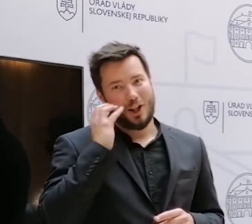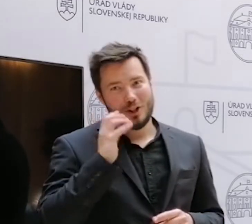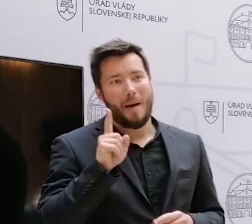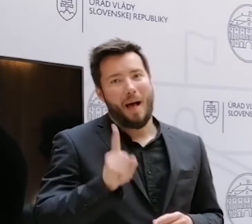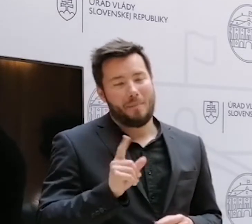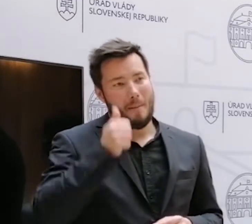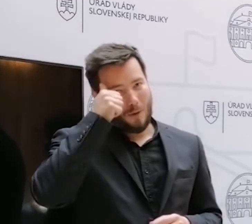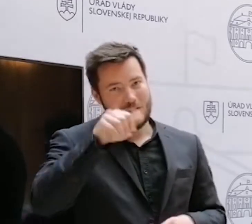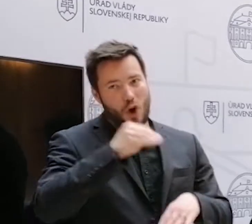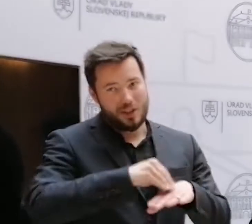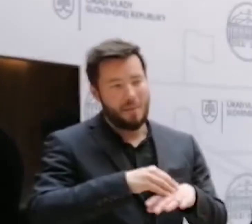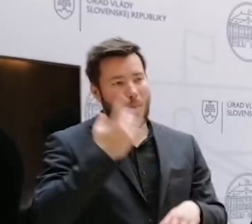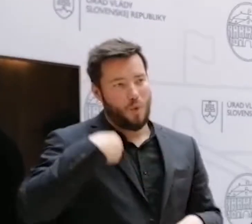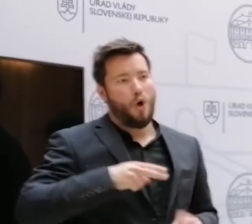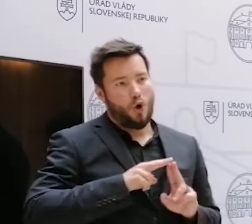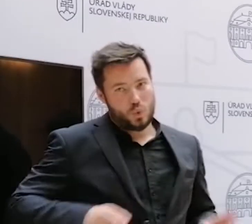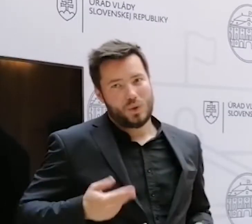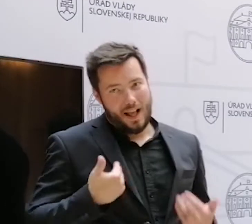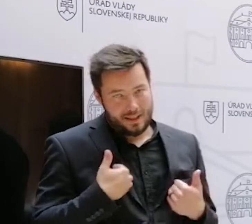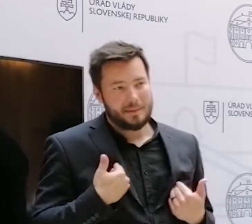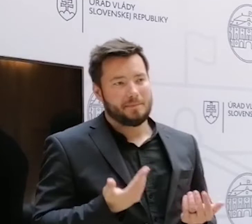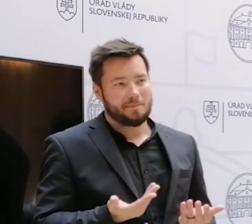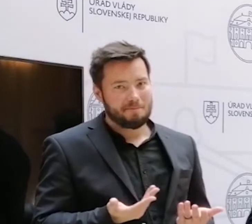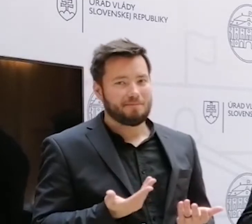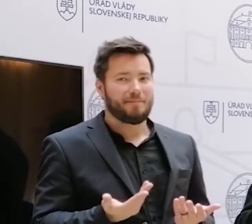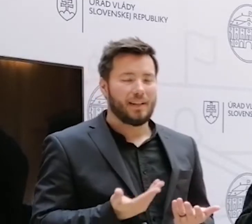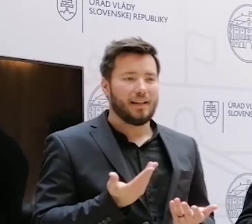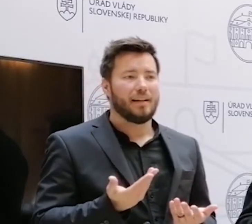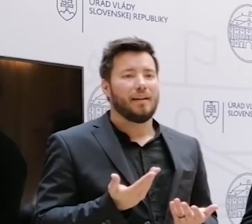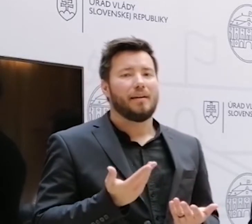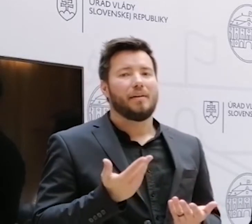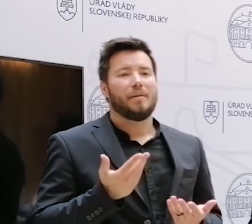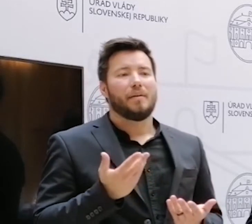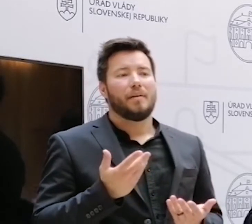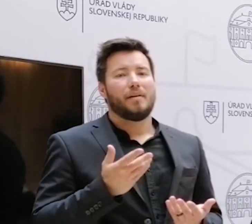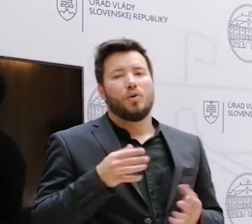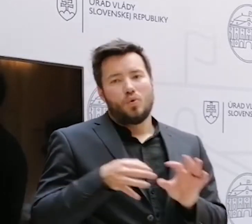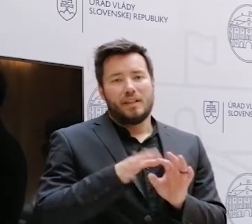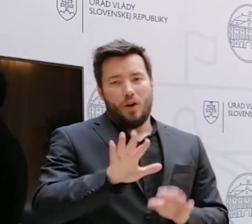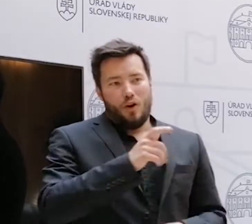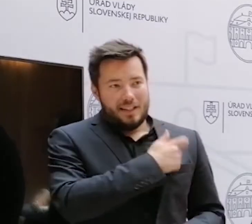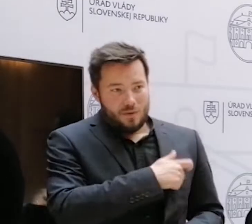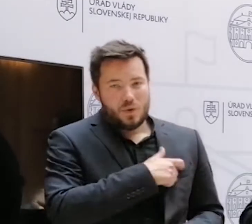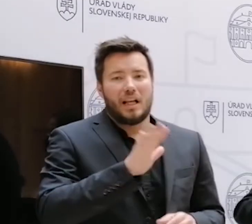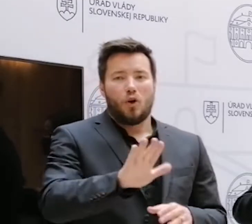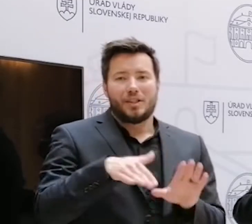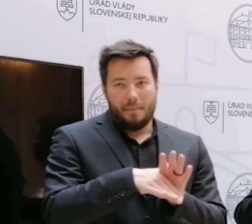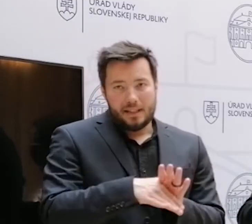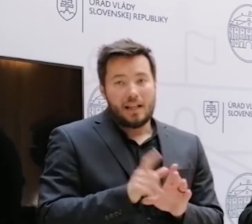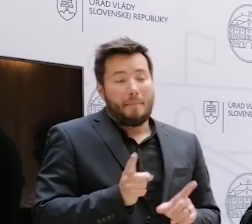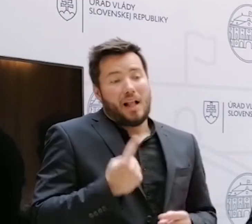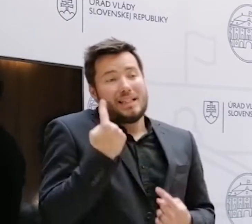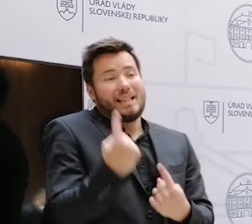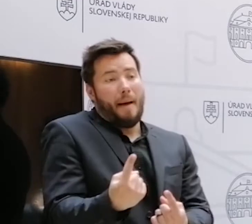že z ohľadom na právny rámec, ktorý súvisí s jeho zamestnaním alebo s jeho funkciou, urobi kroky k